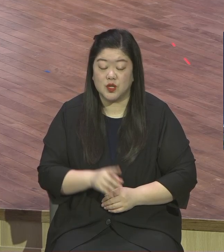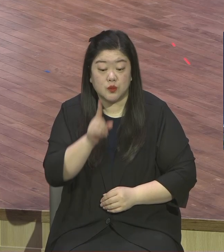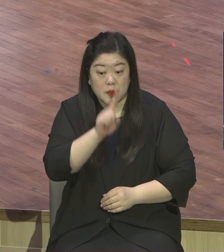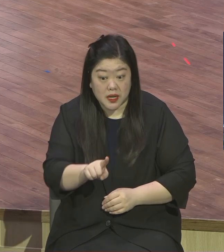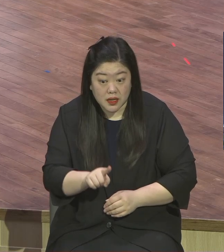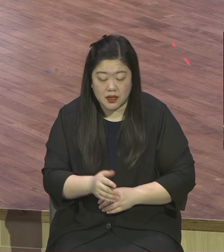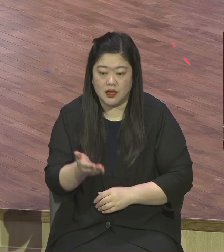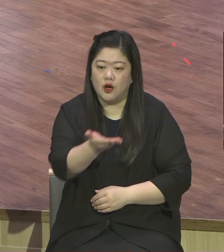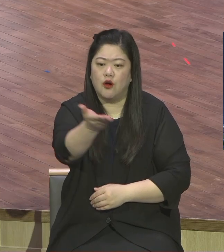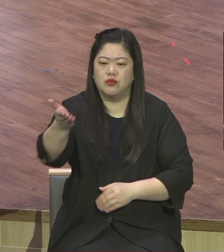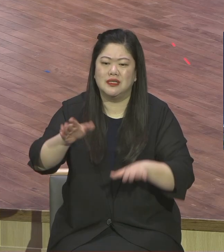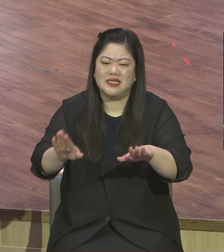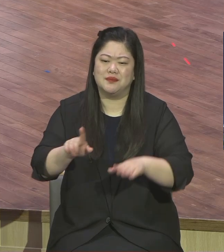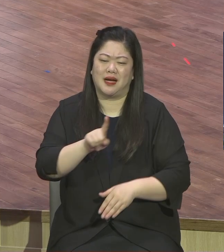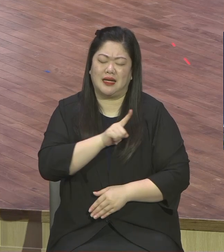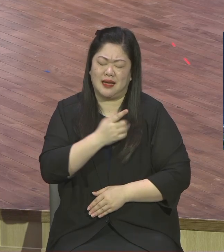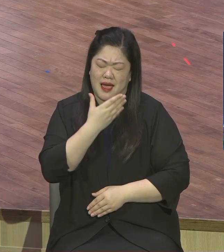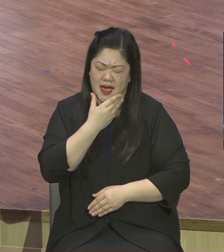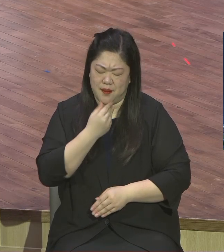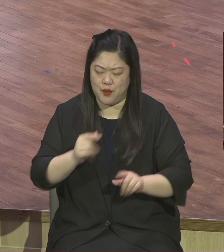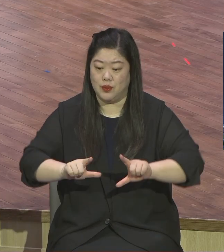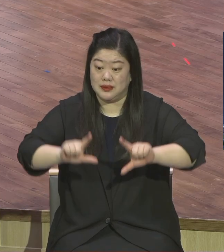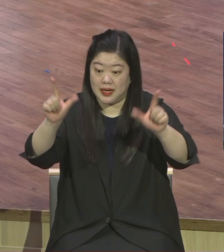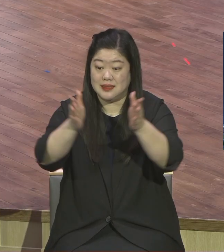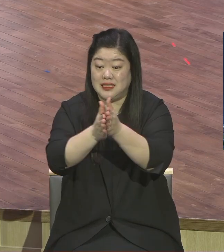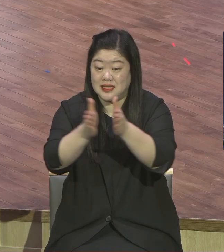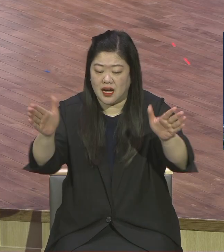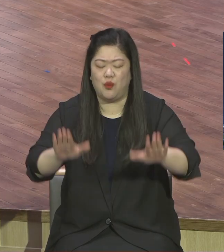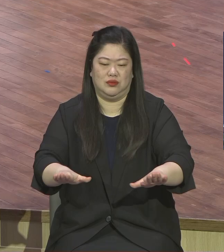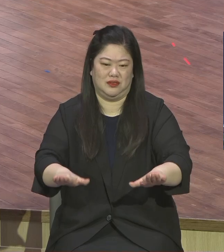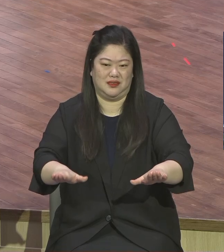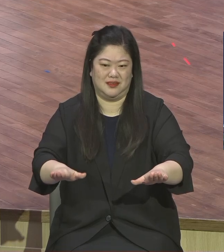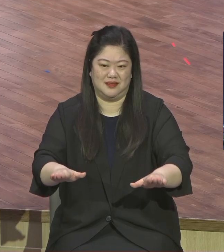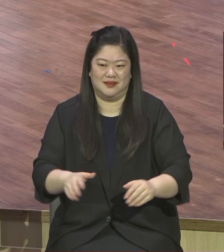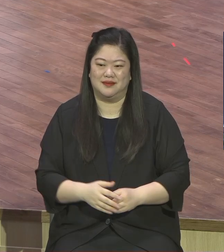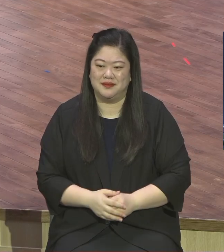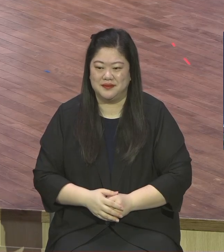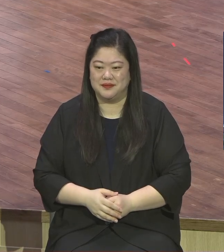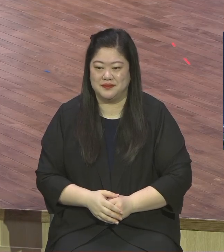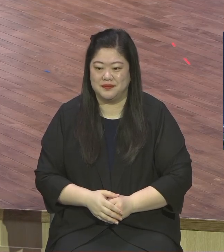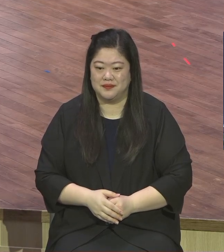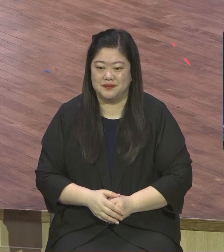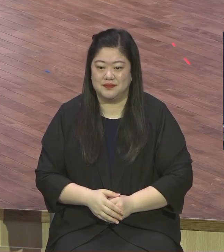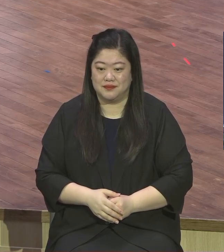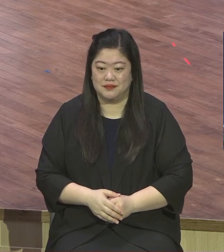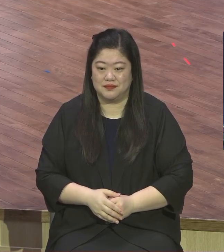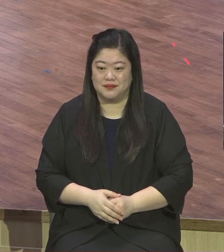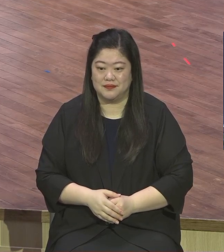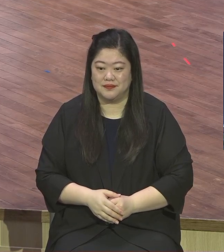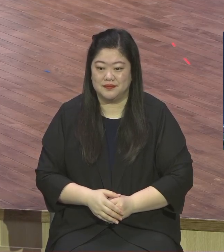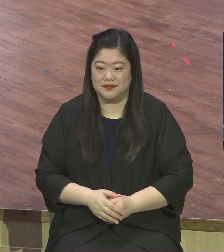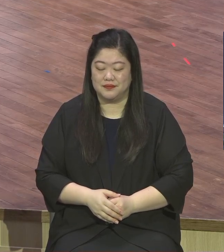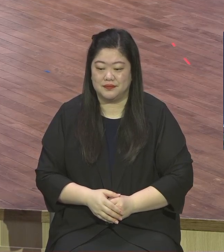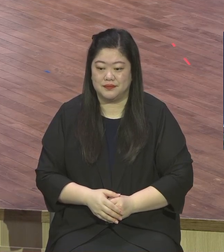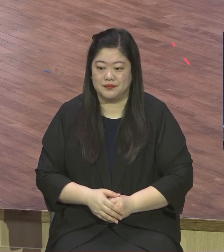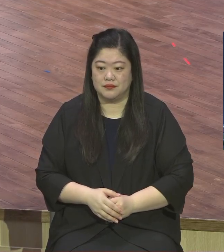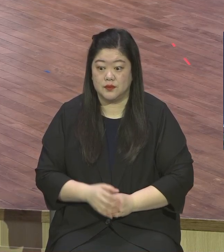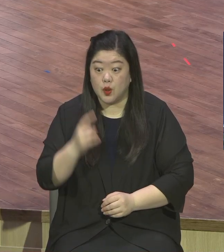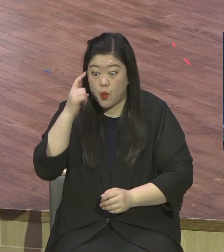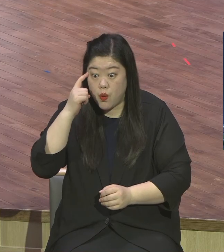현장에 지금 와있다라고 그렇게 여러분이 믿어야 됩니다. 왜냐하면 오늘 이